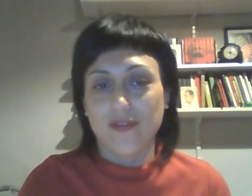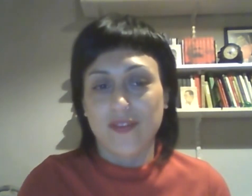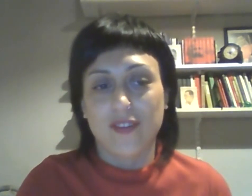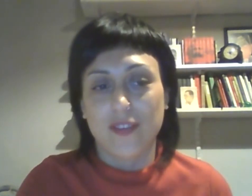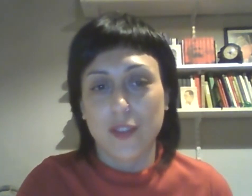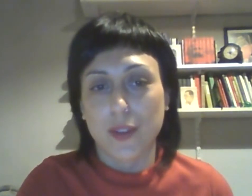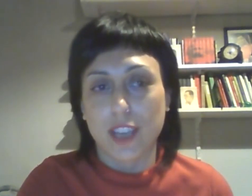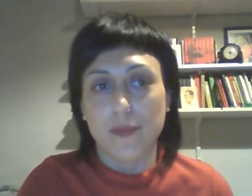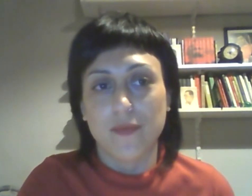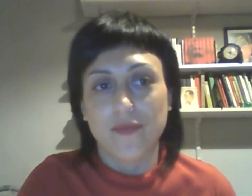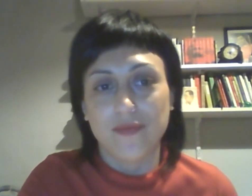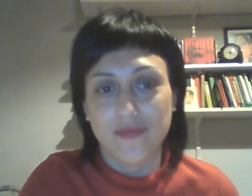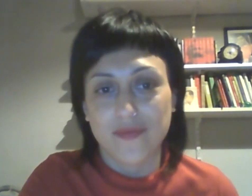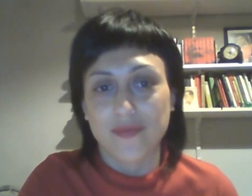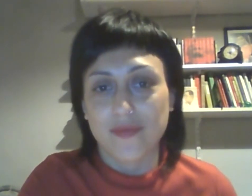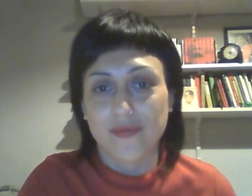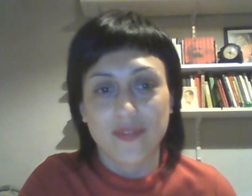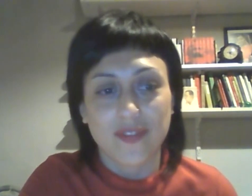todo bien a todos y a todas